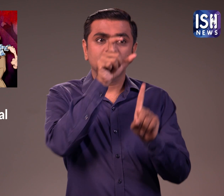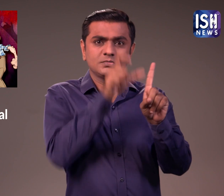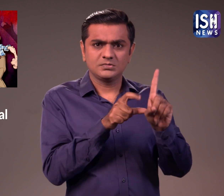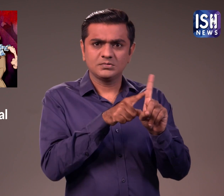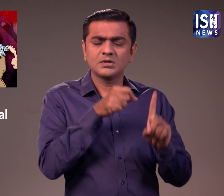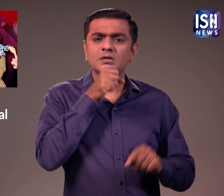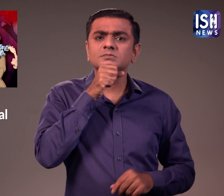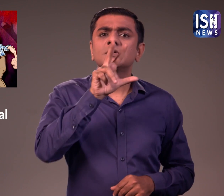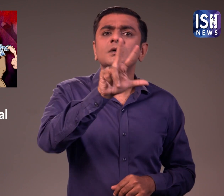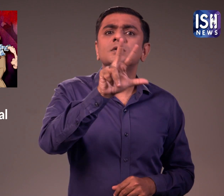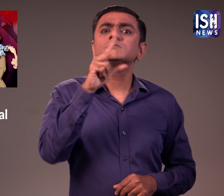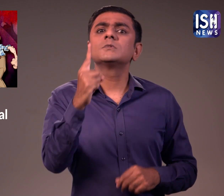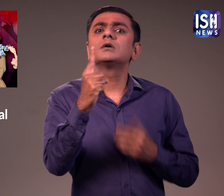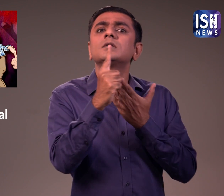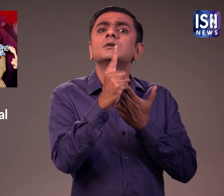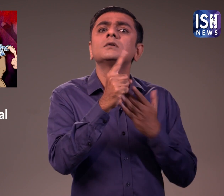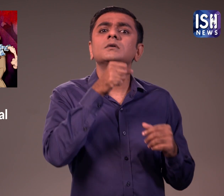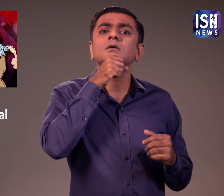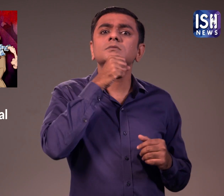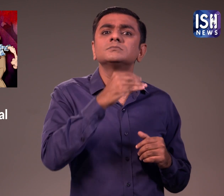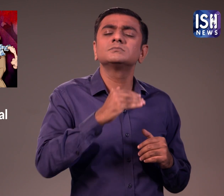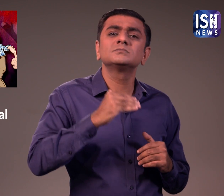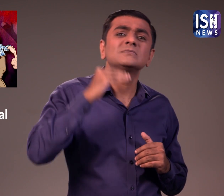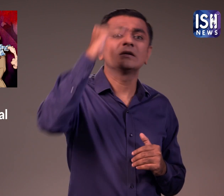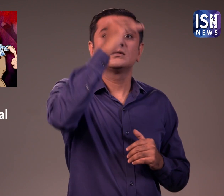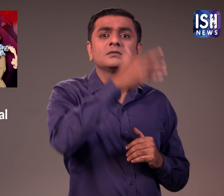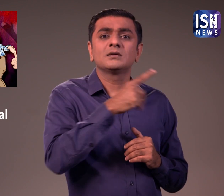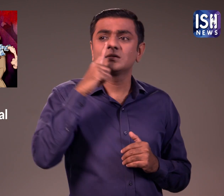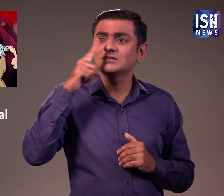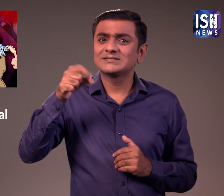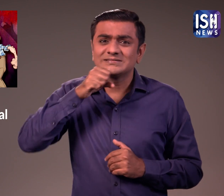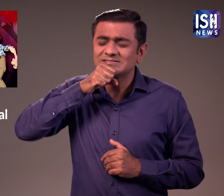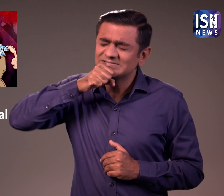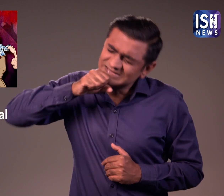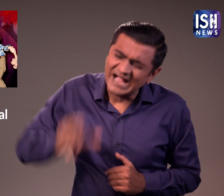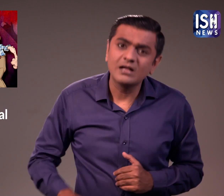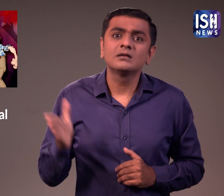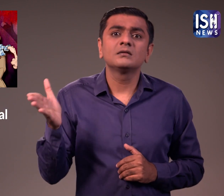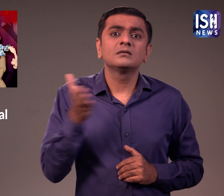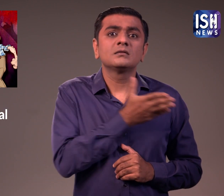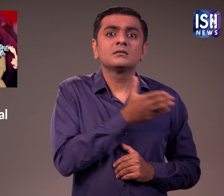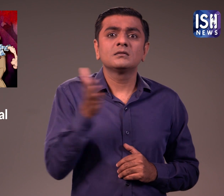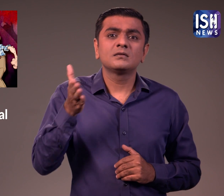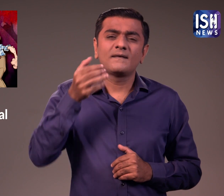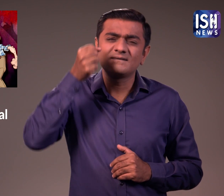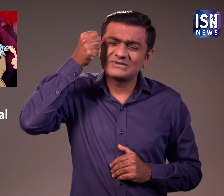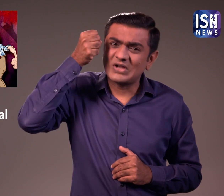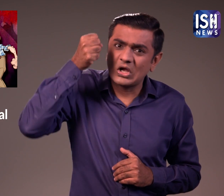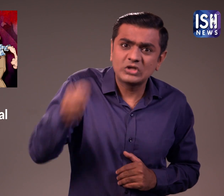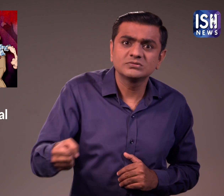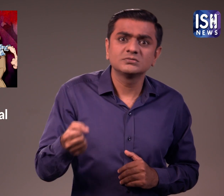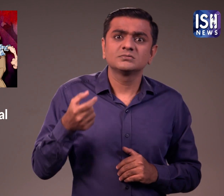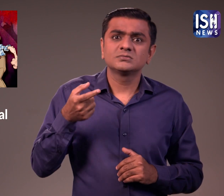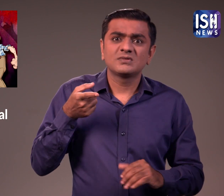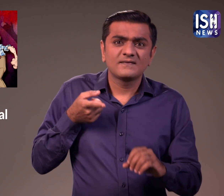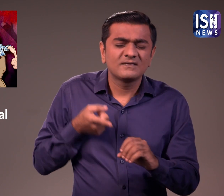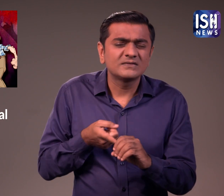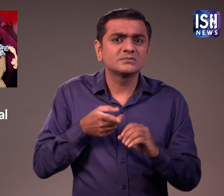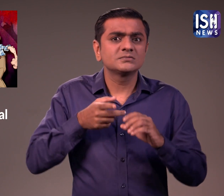बलातकार है हैरान करदने वाली घटना में 21 साल के एक शक्स ने एक नाबालिग लड़की के साथ